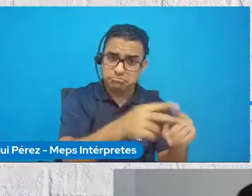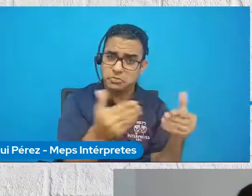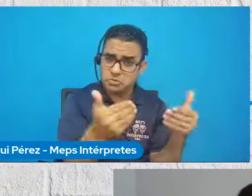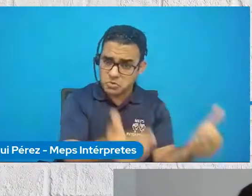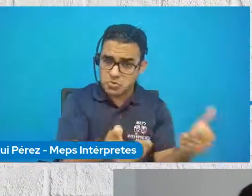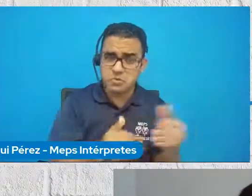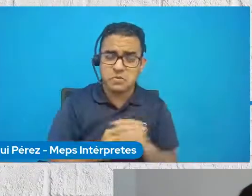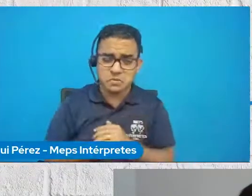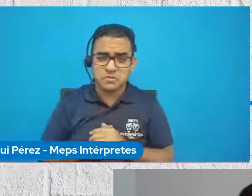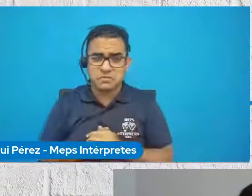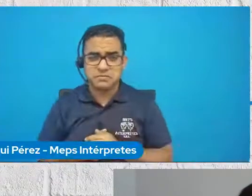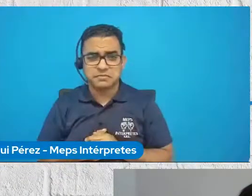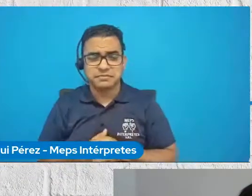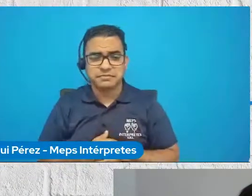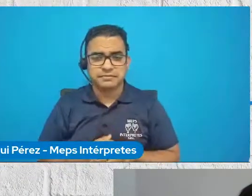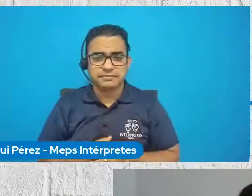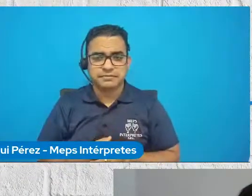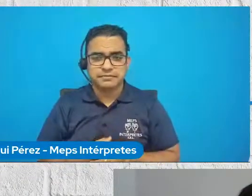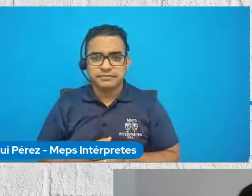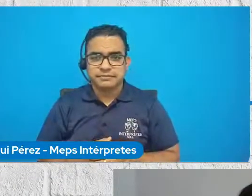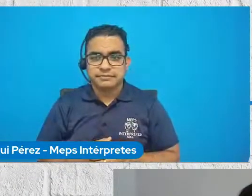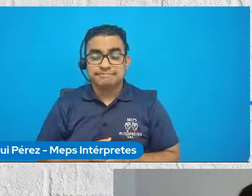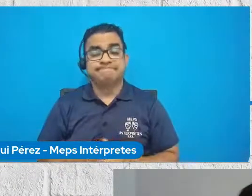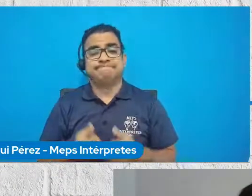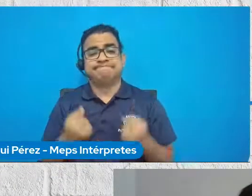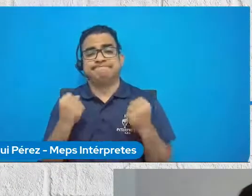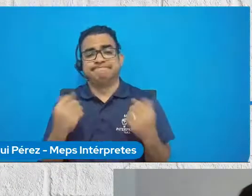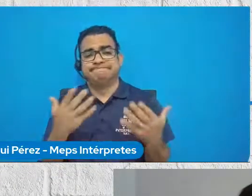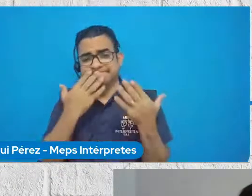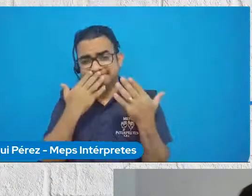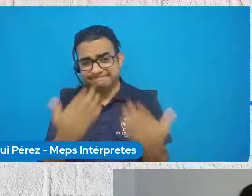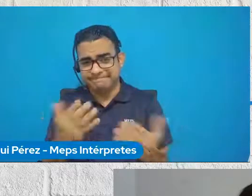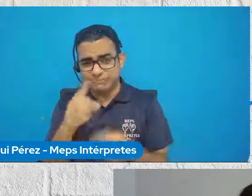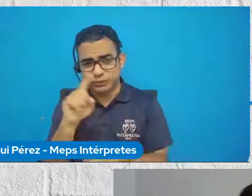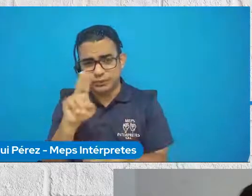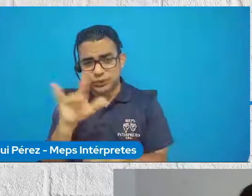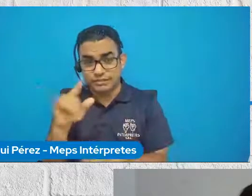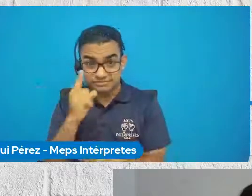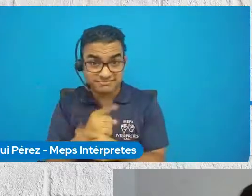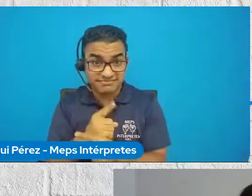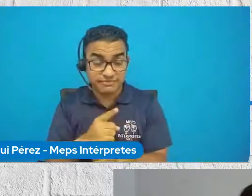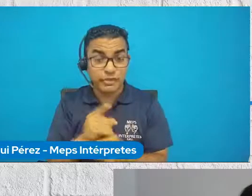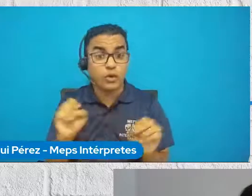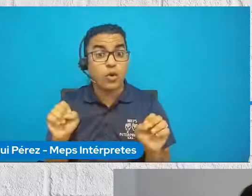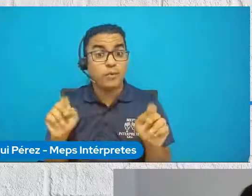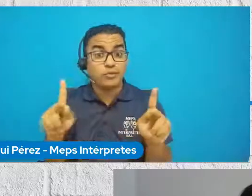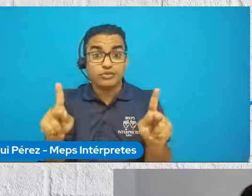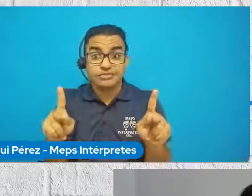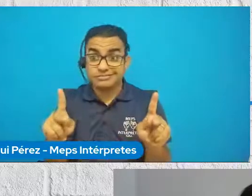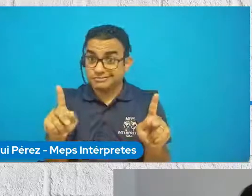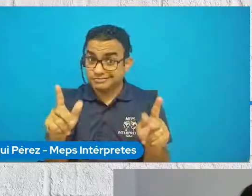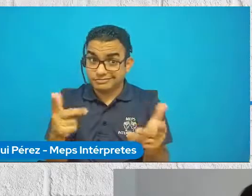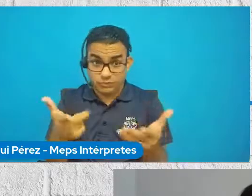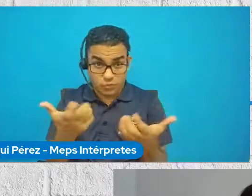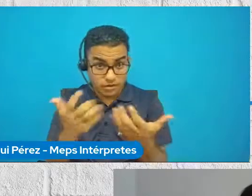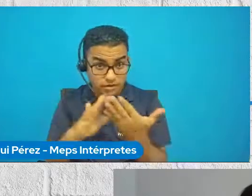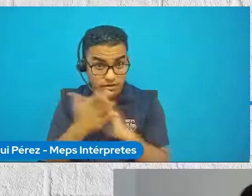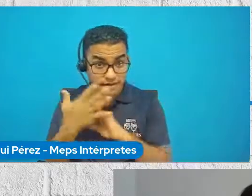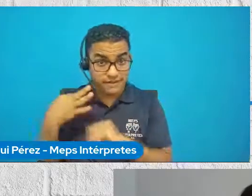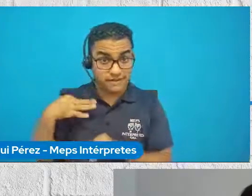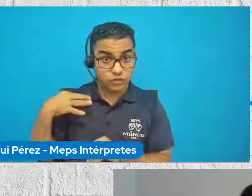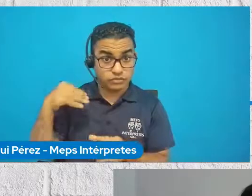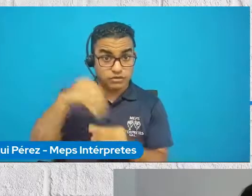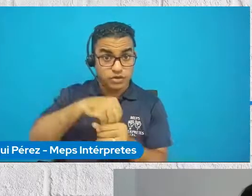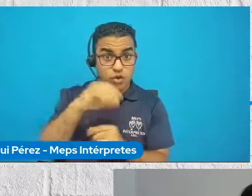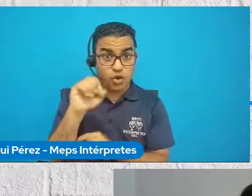creas conveniente. Muchas gracias, Zuli. Efectivamente, las oportunidades para ser voluntario o